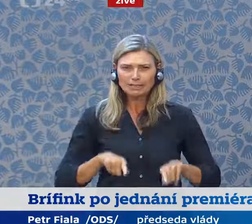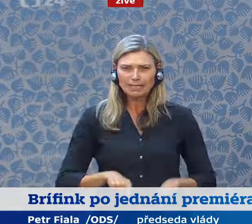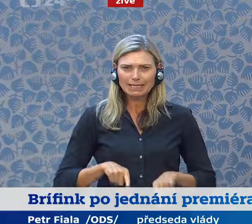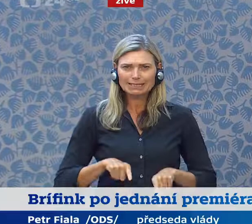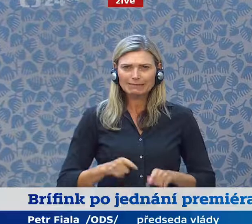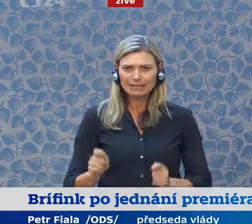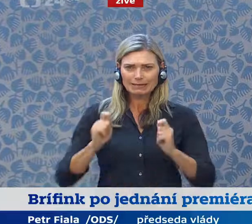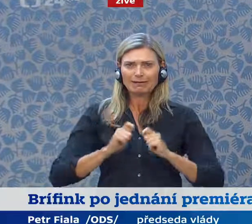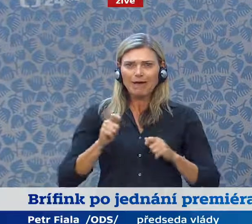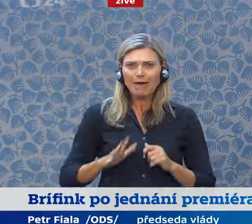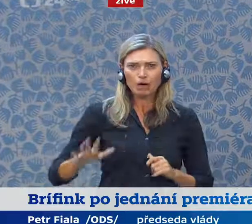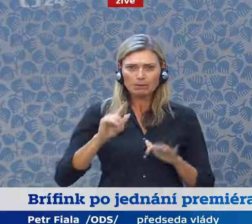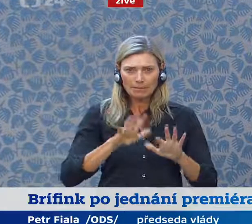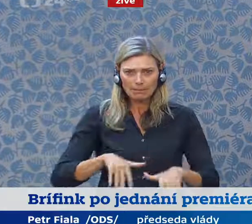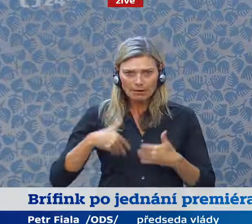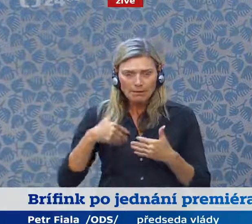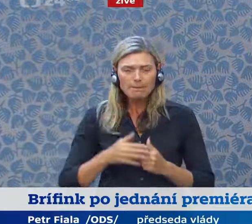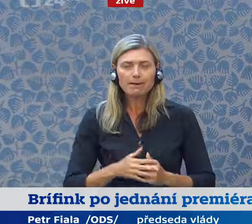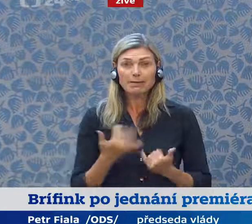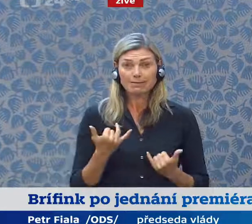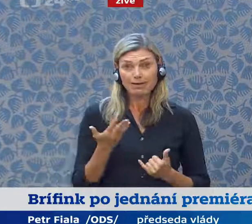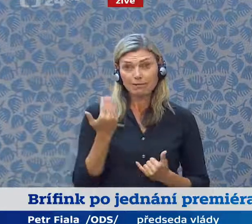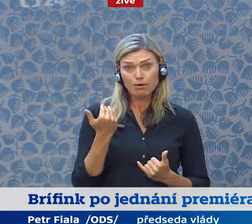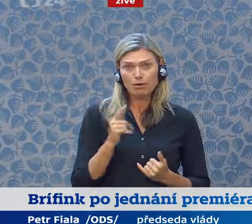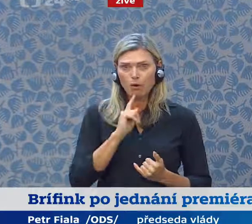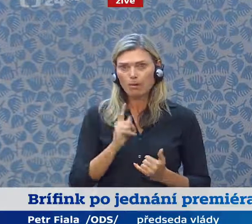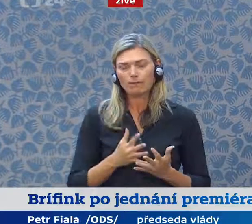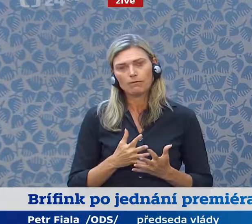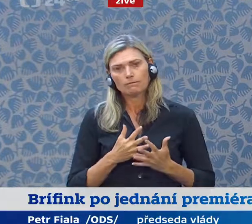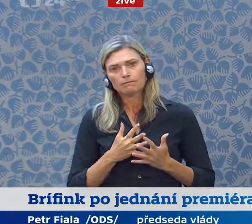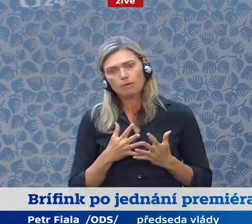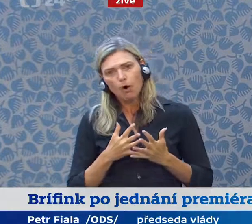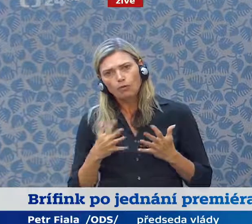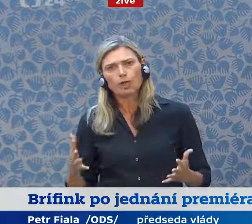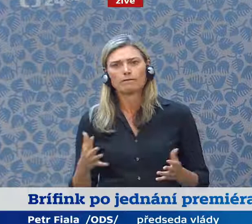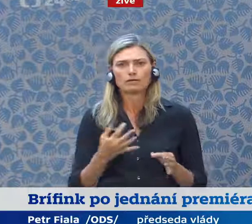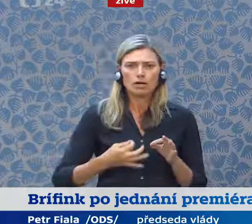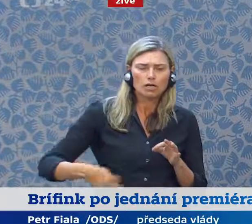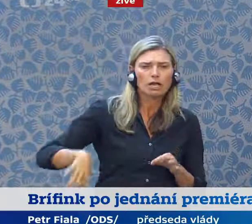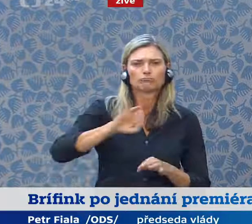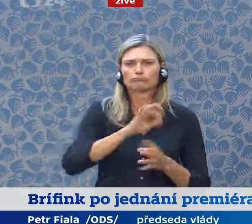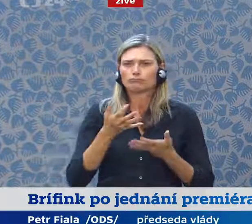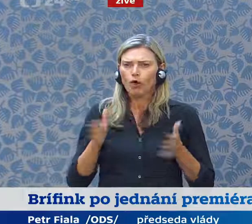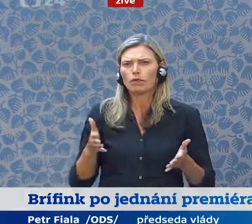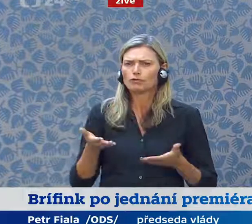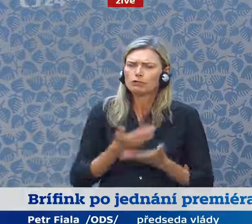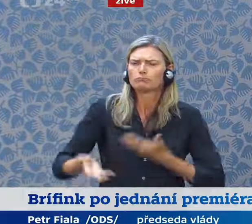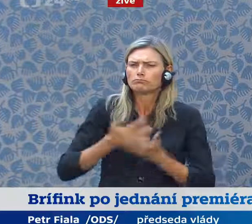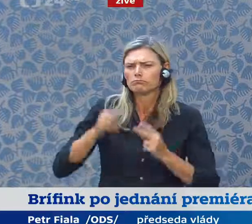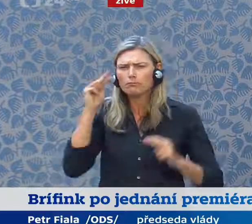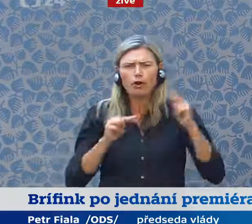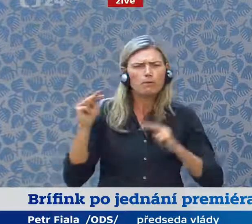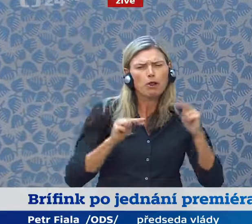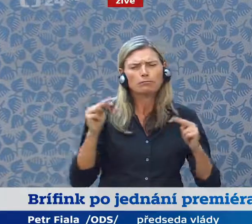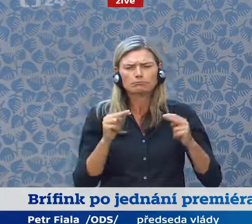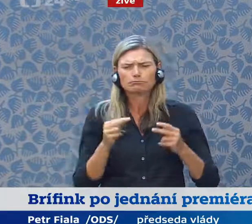parlamentu teď velmi otevřenou, důkladnou diskuzi, kdy jsme